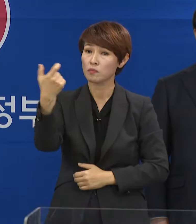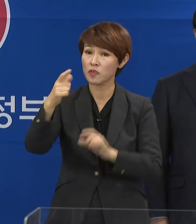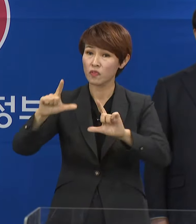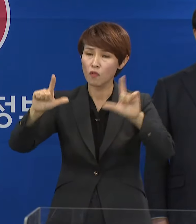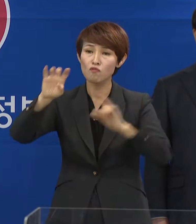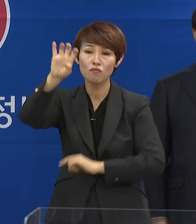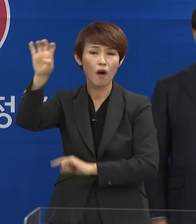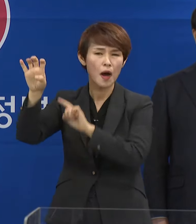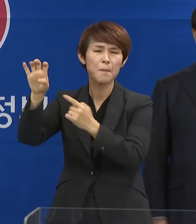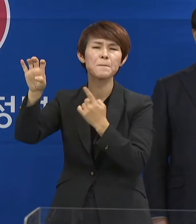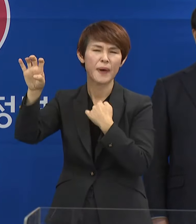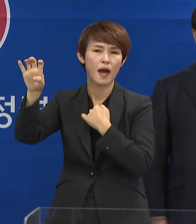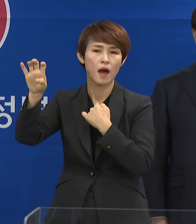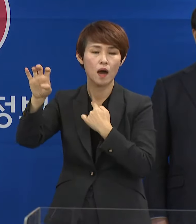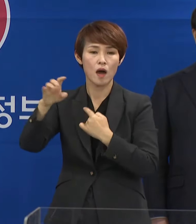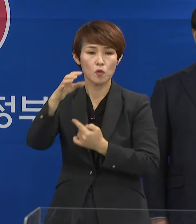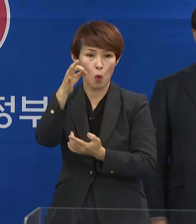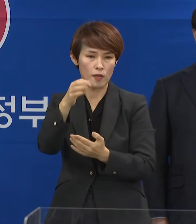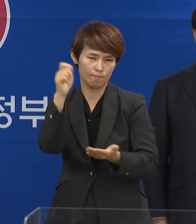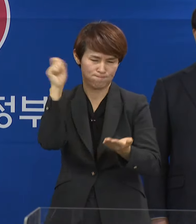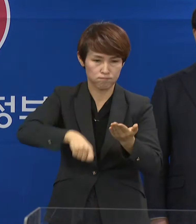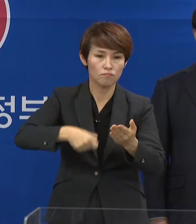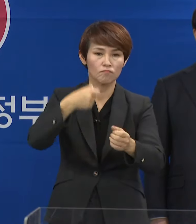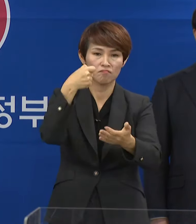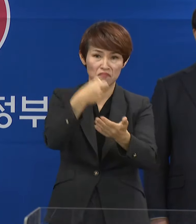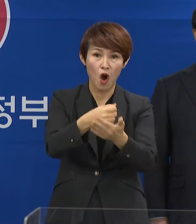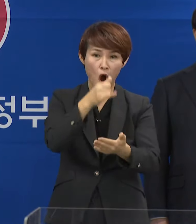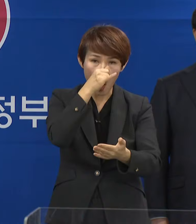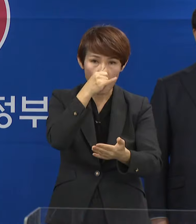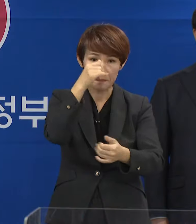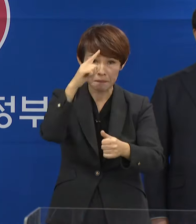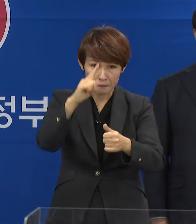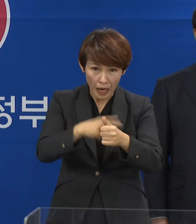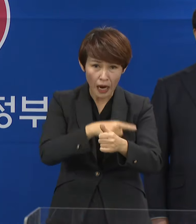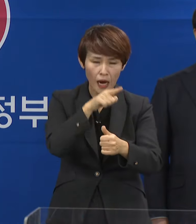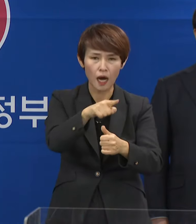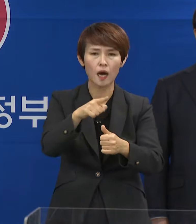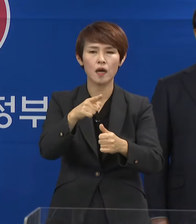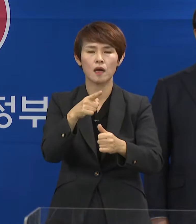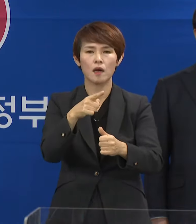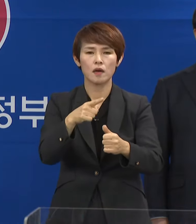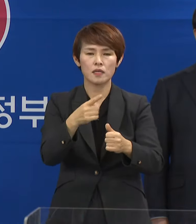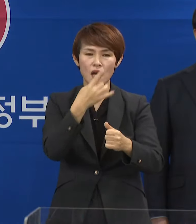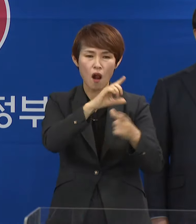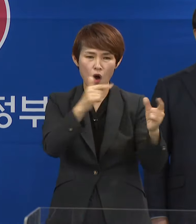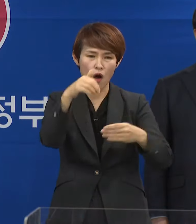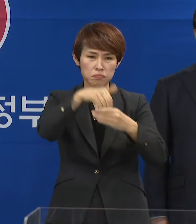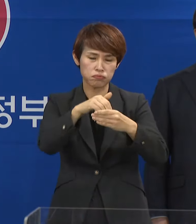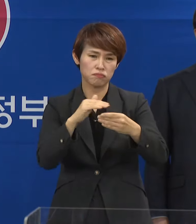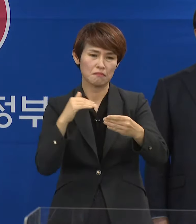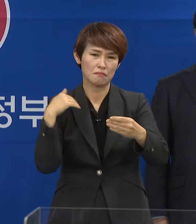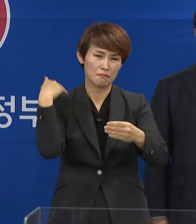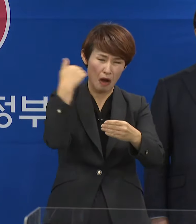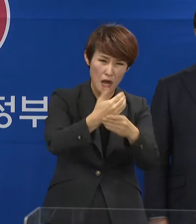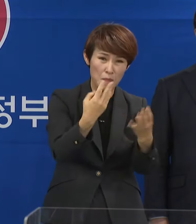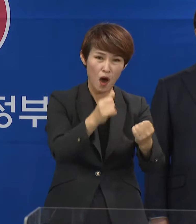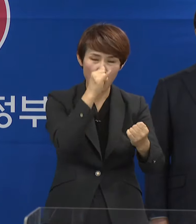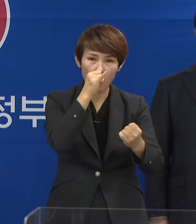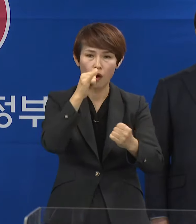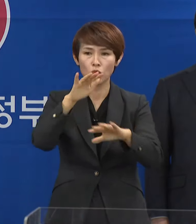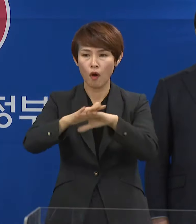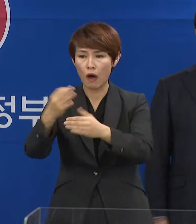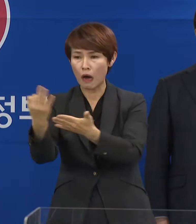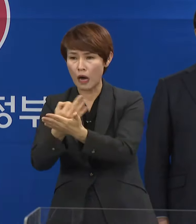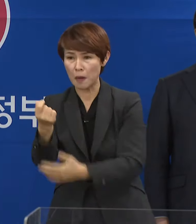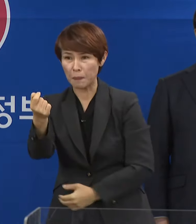유럽에서도 가격 보장제를 실시했다가 생산량 증가와 가격 하락에 따른 농가 소득 감소